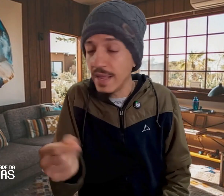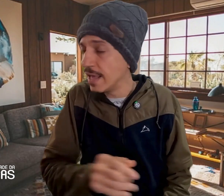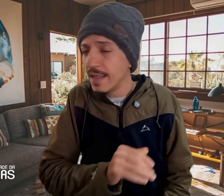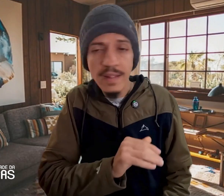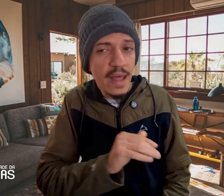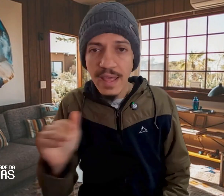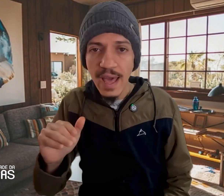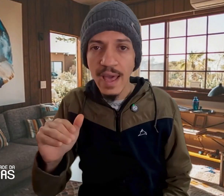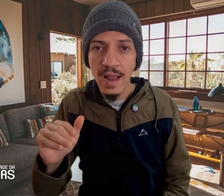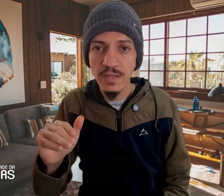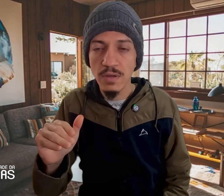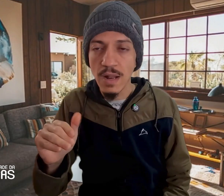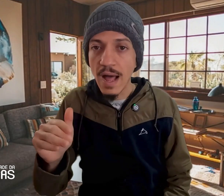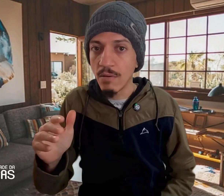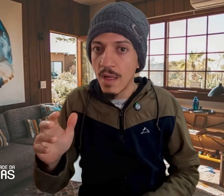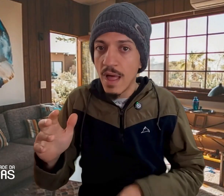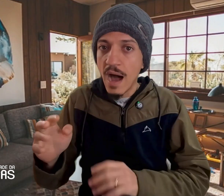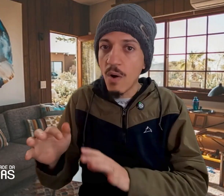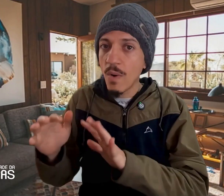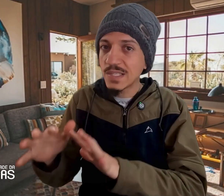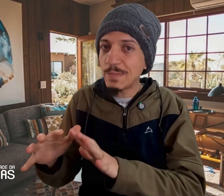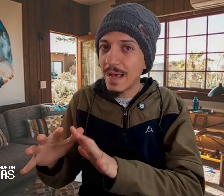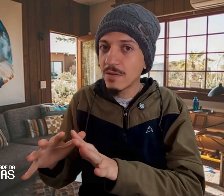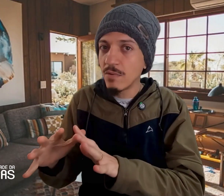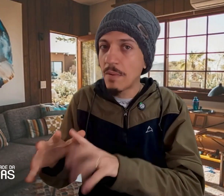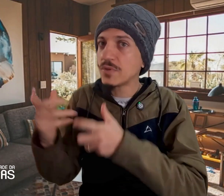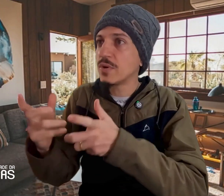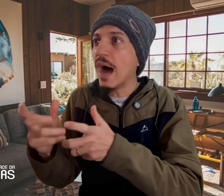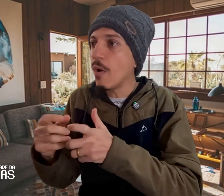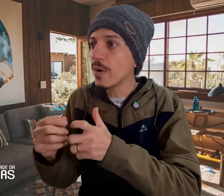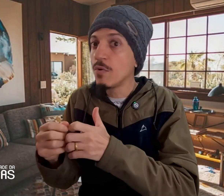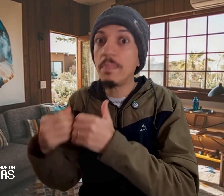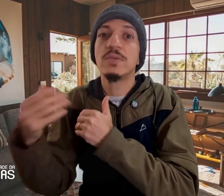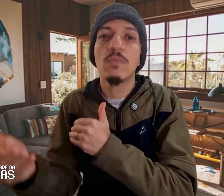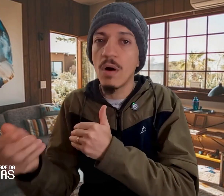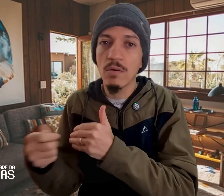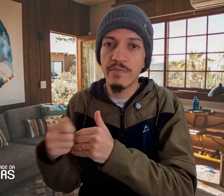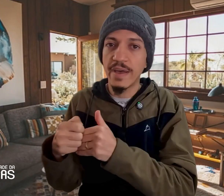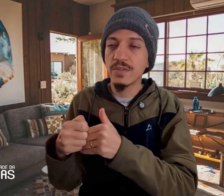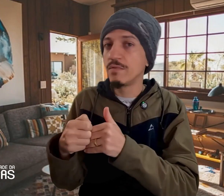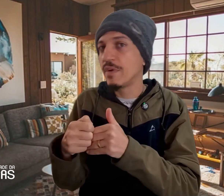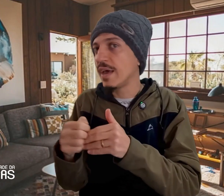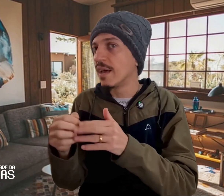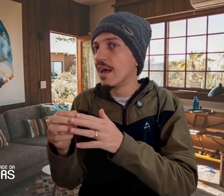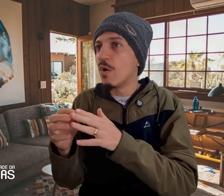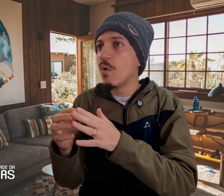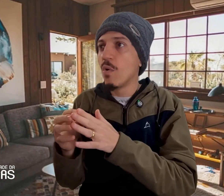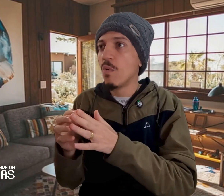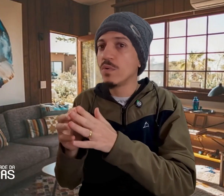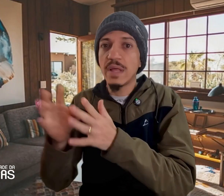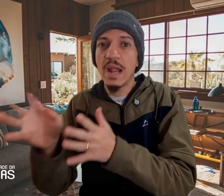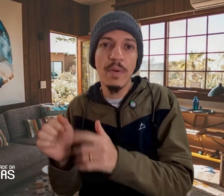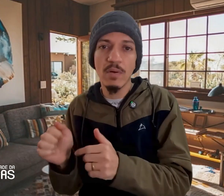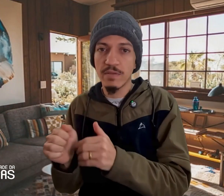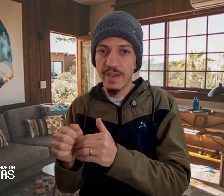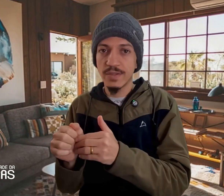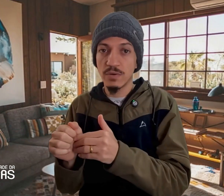nem é relacionado a um aspecto emocional que um psicólogo vai resolver, ou um terapeuta vai resolver.